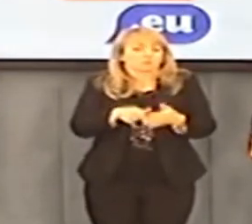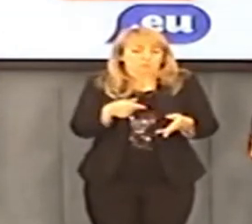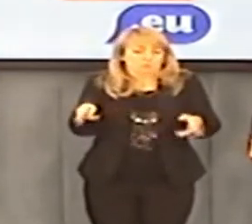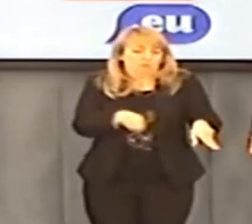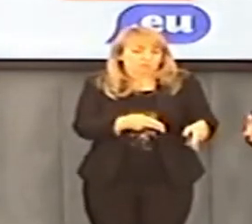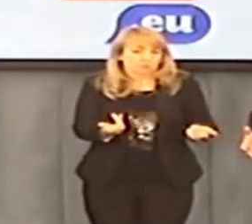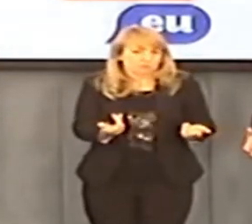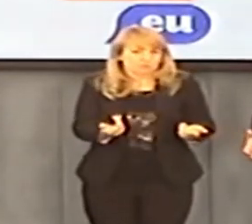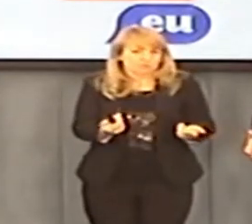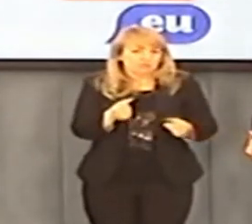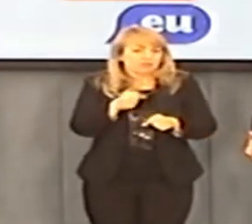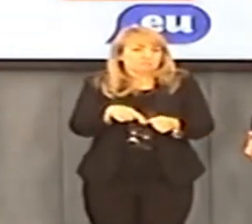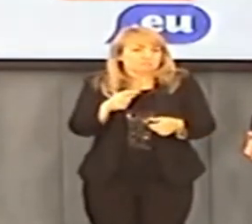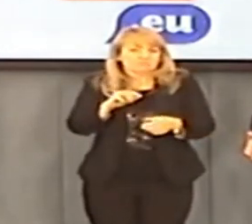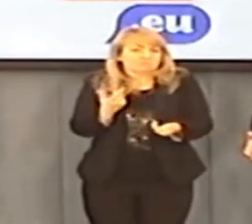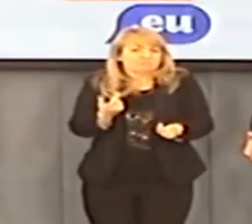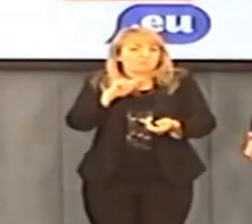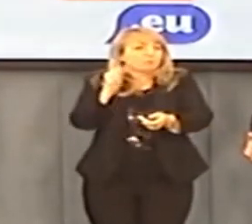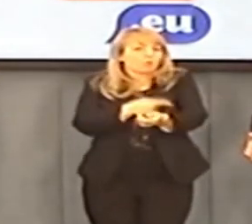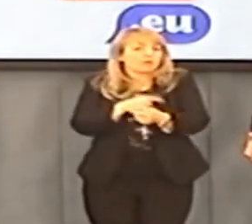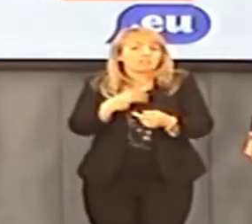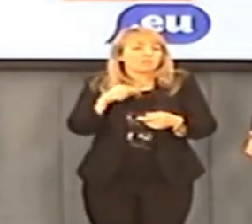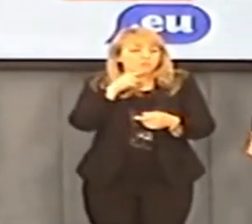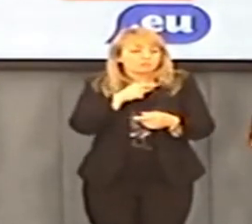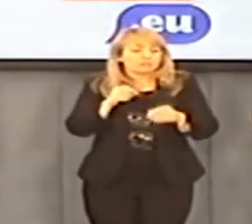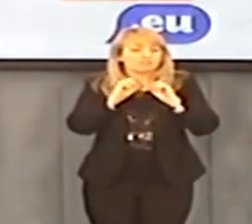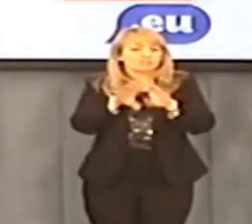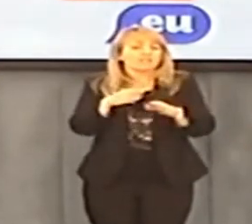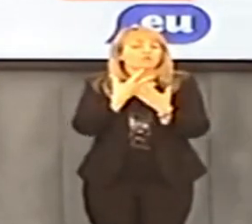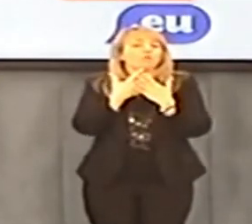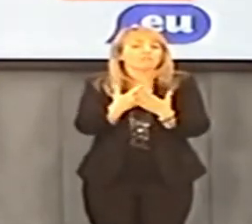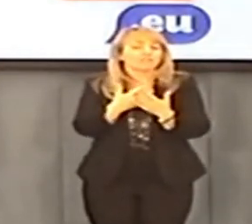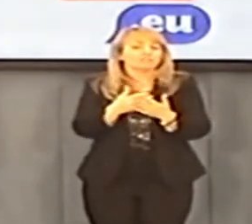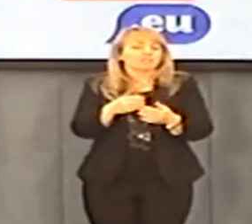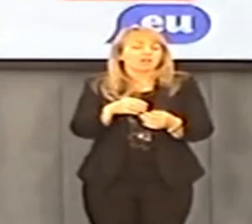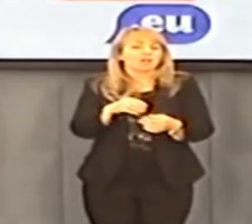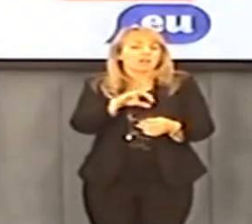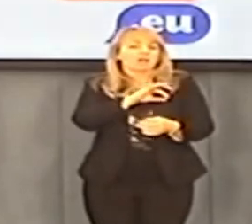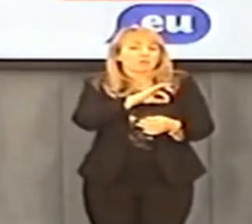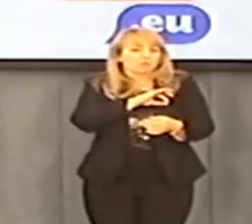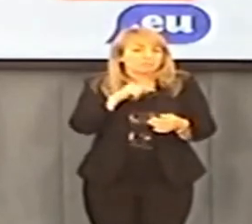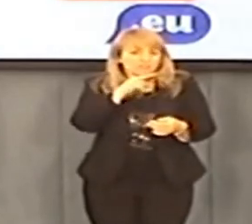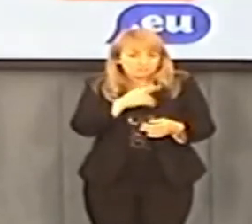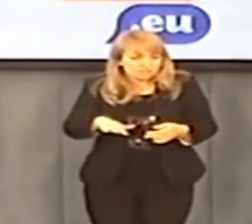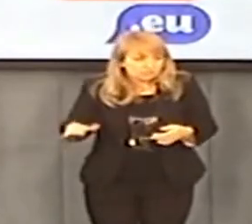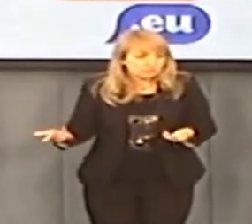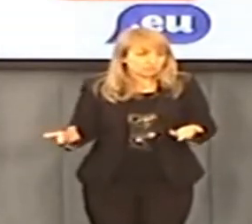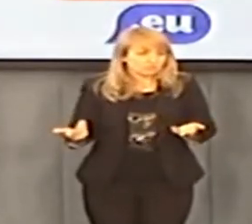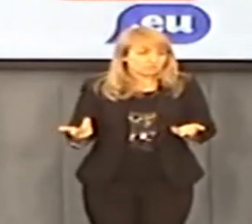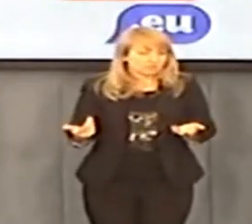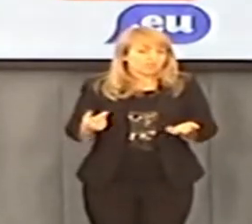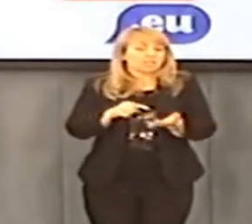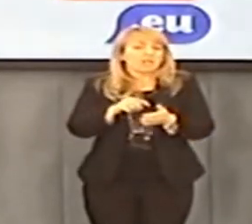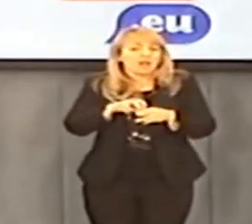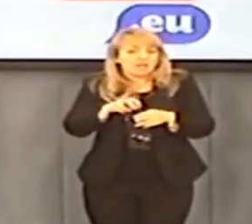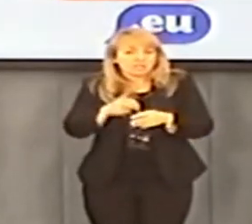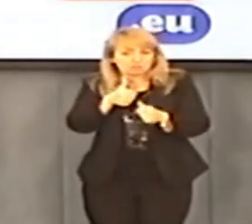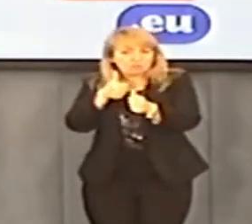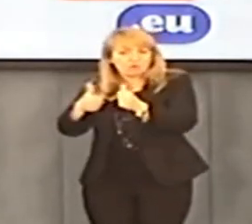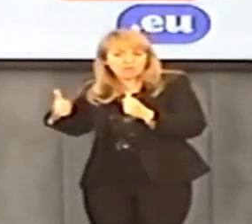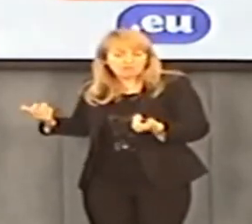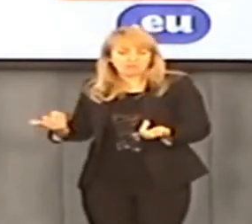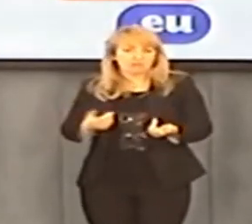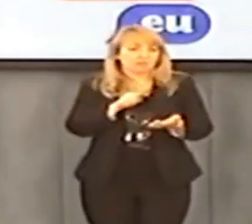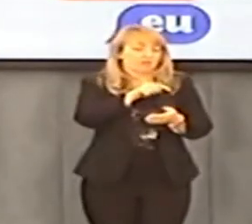wrócić? Do czego mają wrócić? Do prokuratury, które nie potrafi pedofila wsadzić do więzienia? Do kraju, w którym